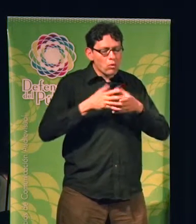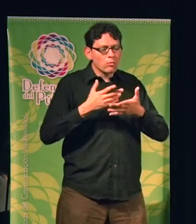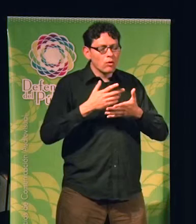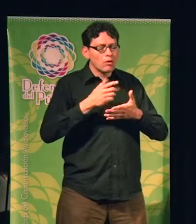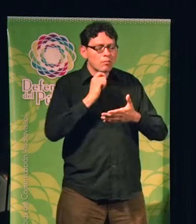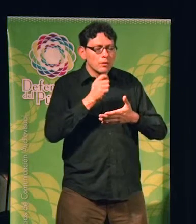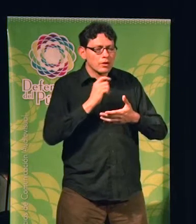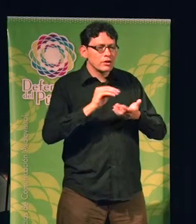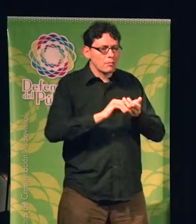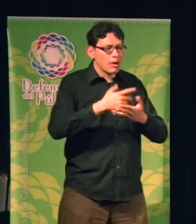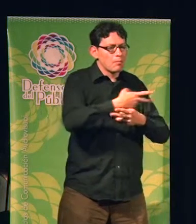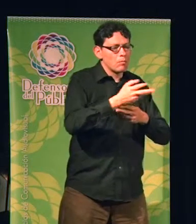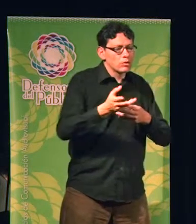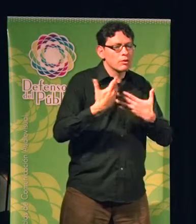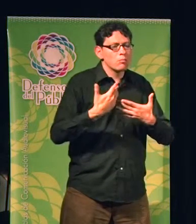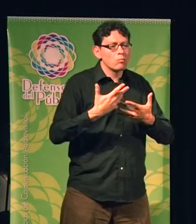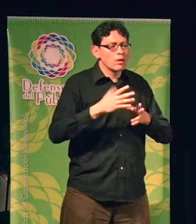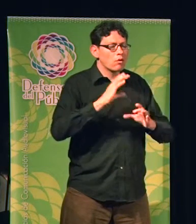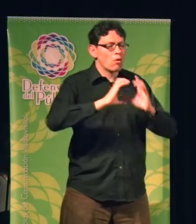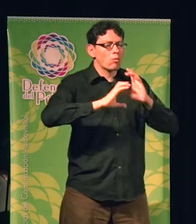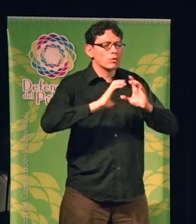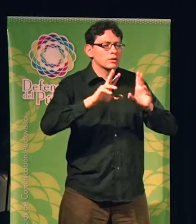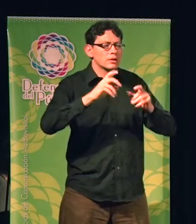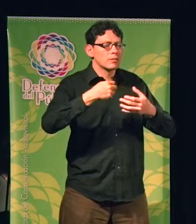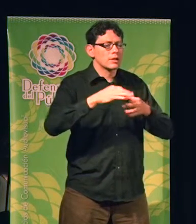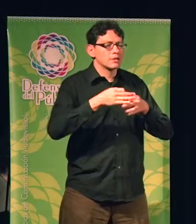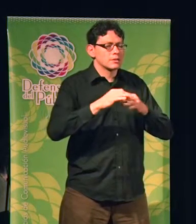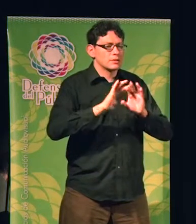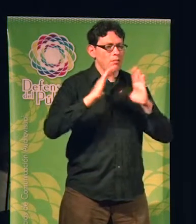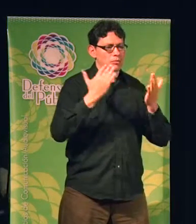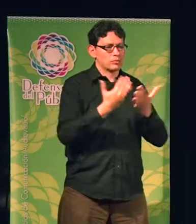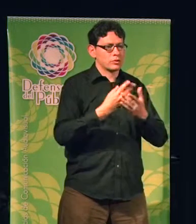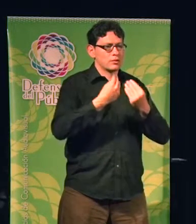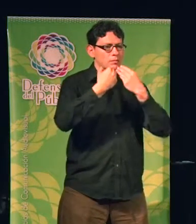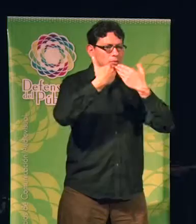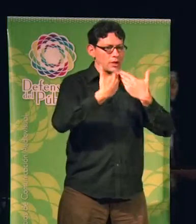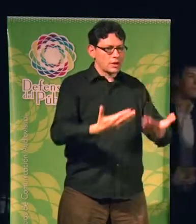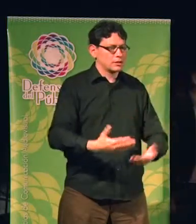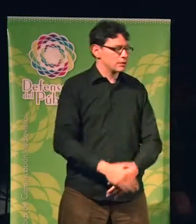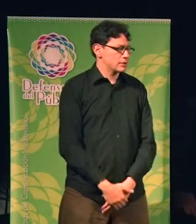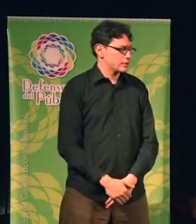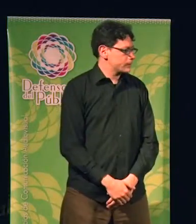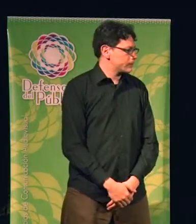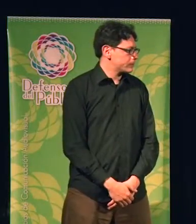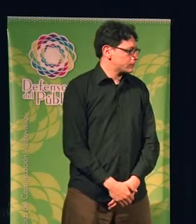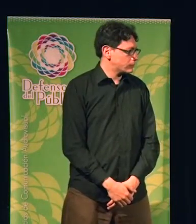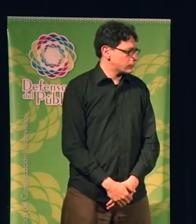una red global de comunicación sobre la ciencia. Muchas gracias. Aplausos